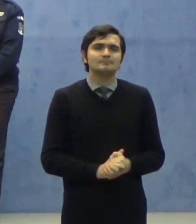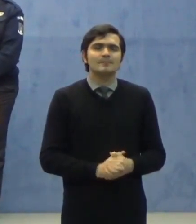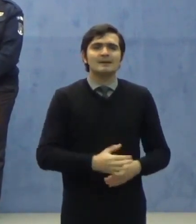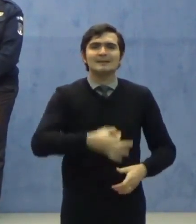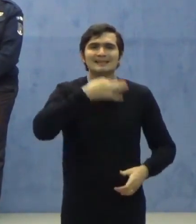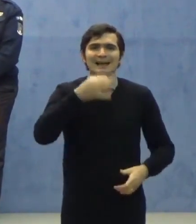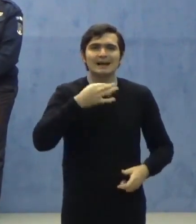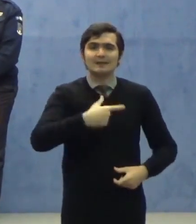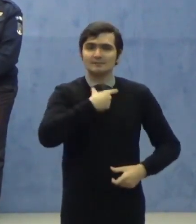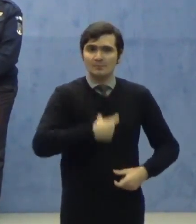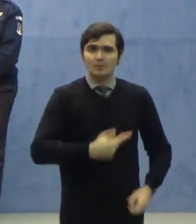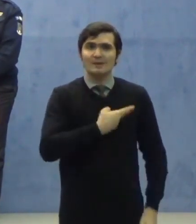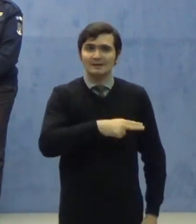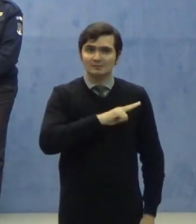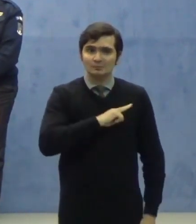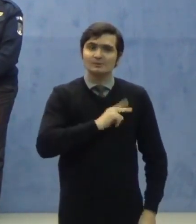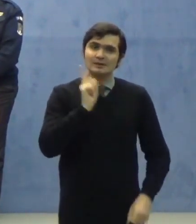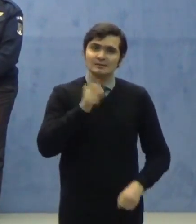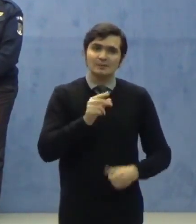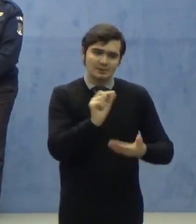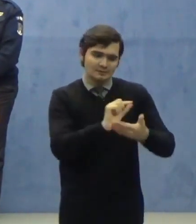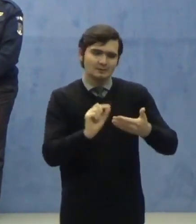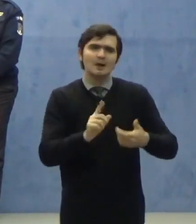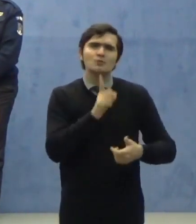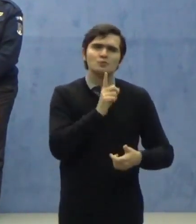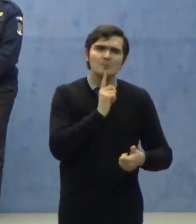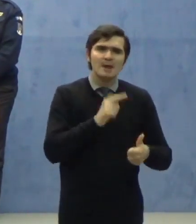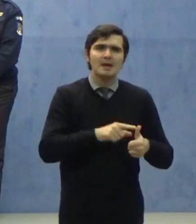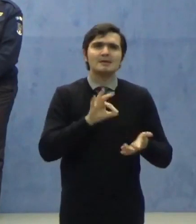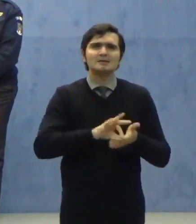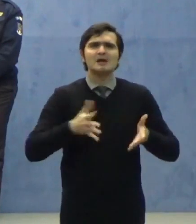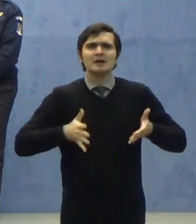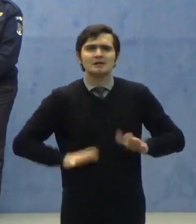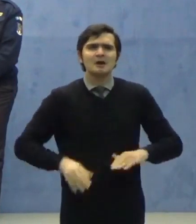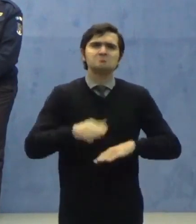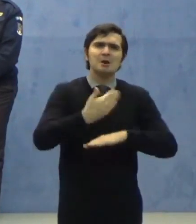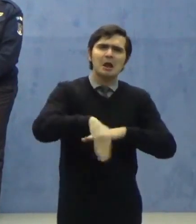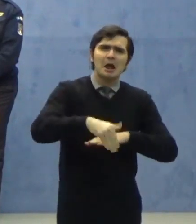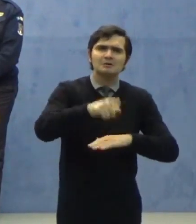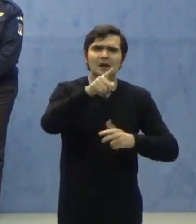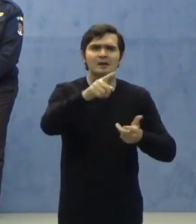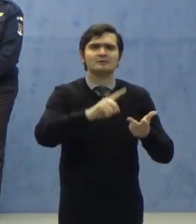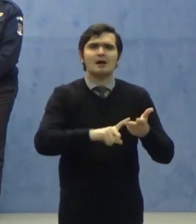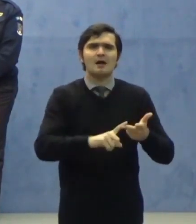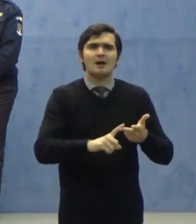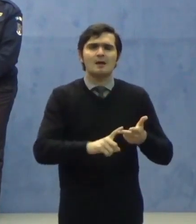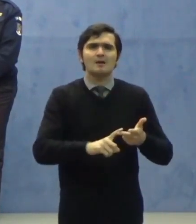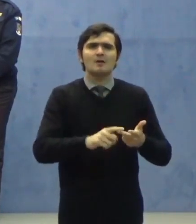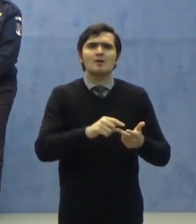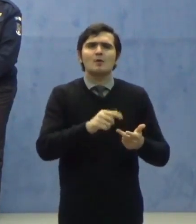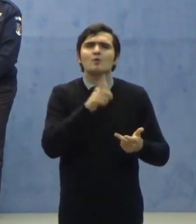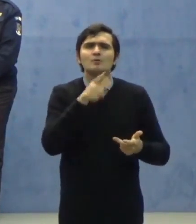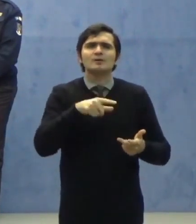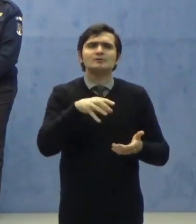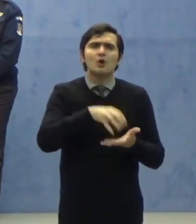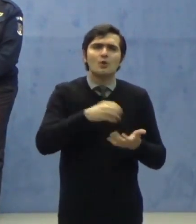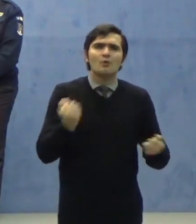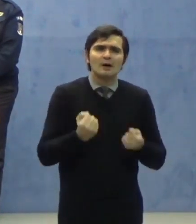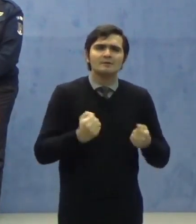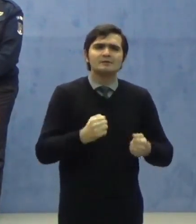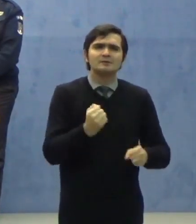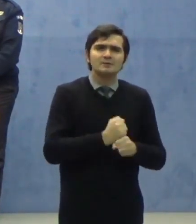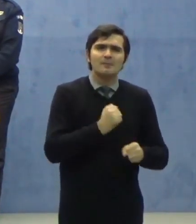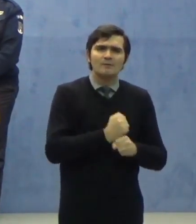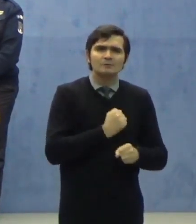Declarația pe proprie răspundere trebuie să cuprindă numele și prenumele, data naștere, adresa locuinței, gospodăriei, locului, activității profesionale,